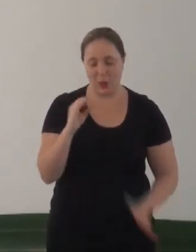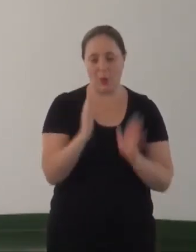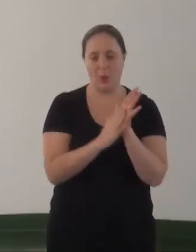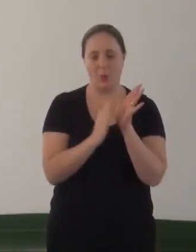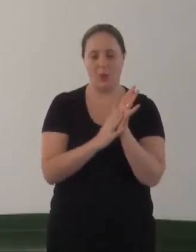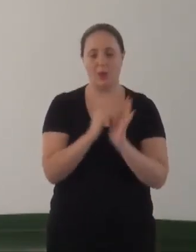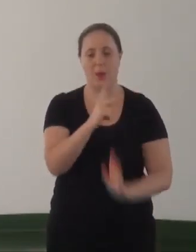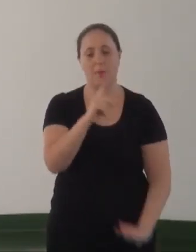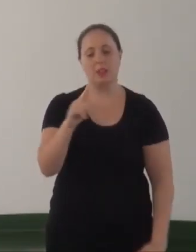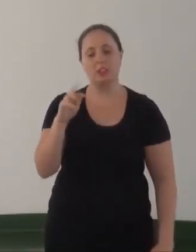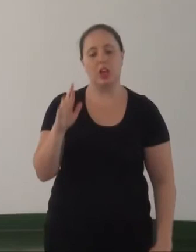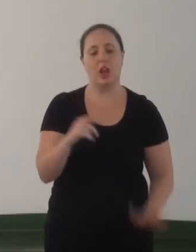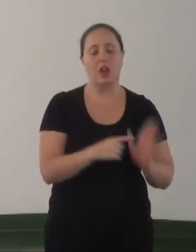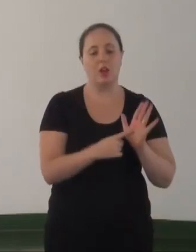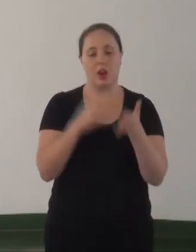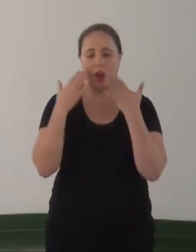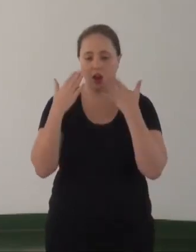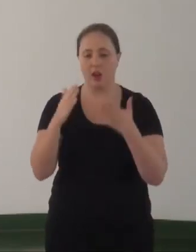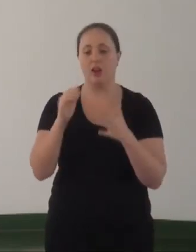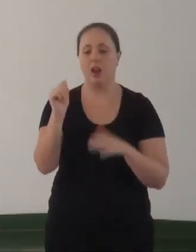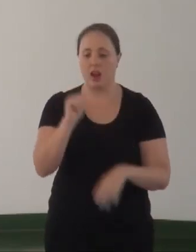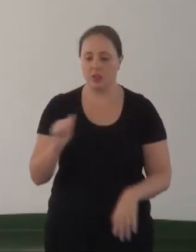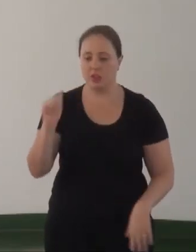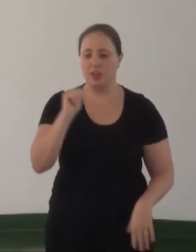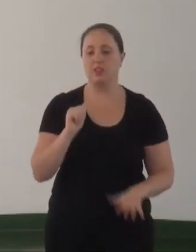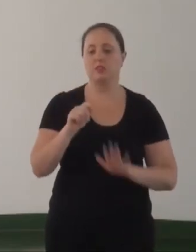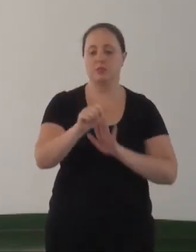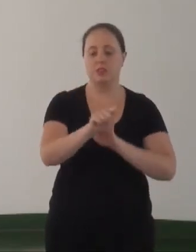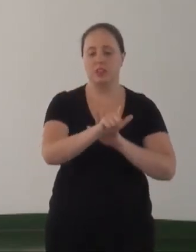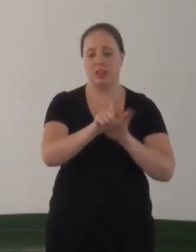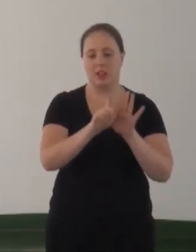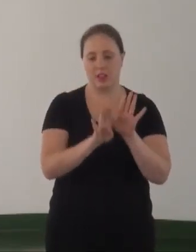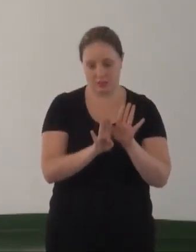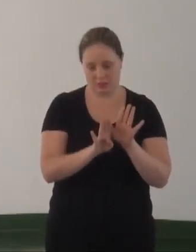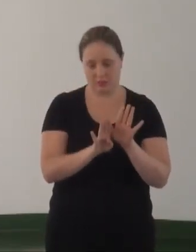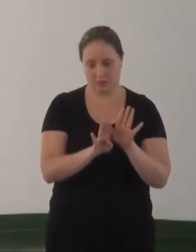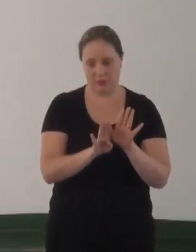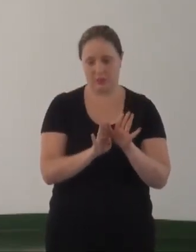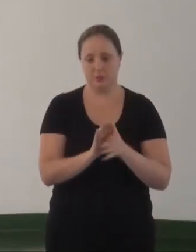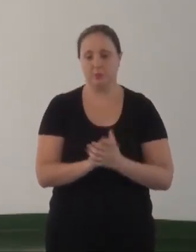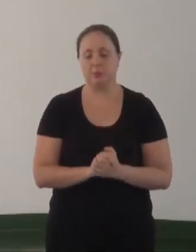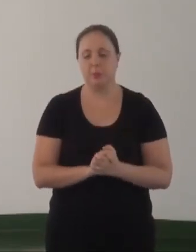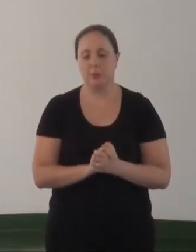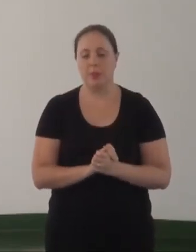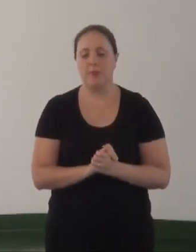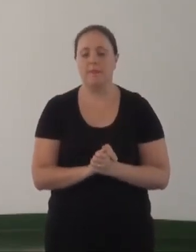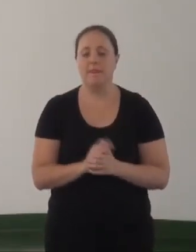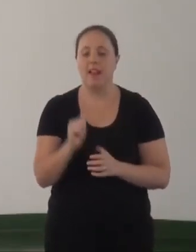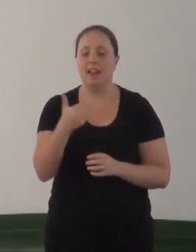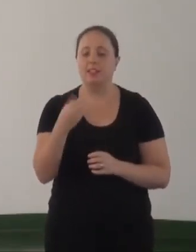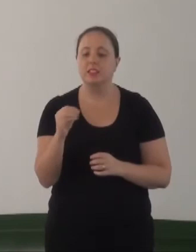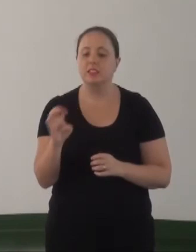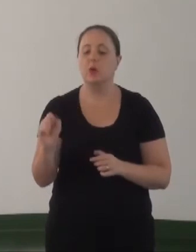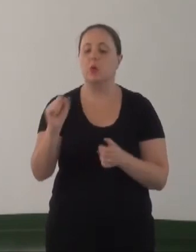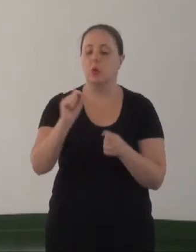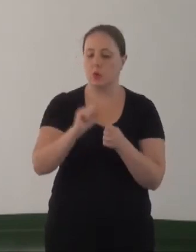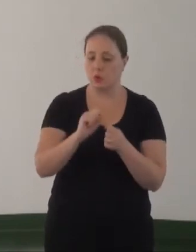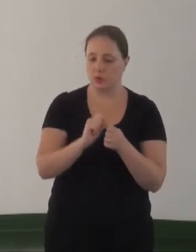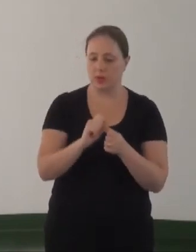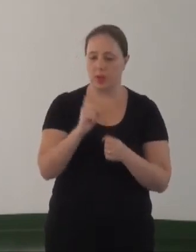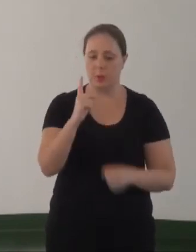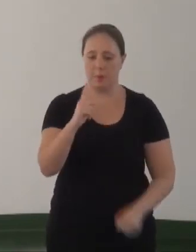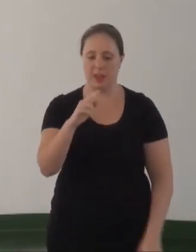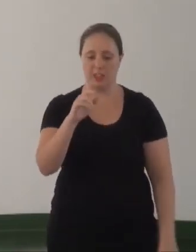ante a representação da Associação Brasileira de Gays, Lésbicas, Travestis e Transexuais, ABGLT, a ação a ser executada pela